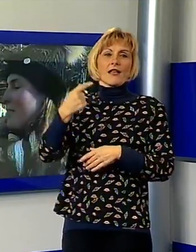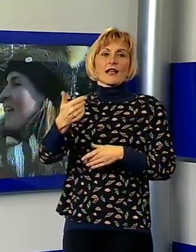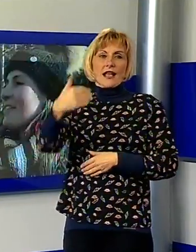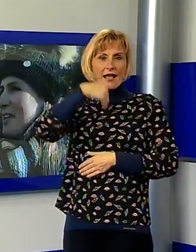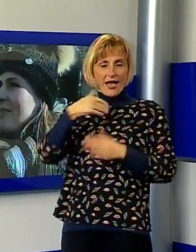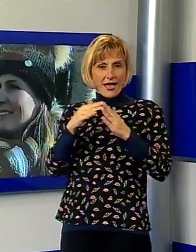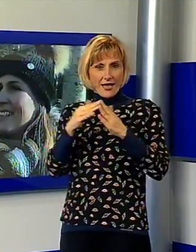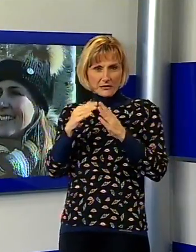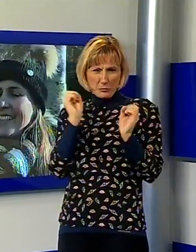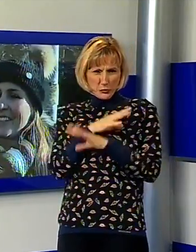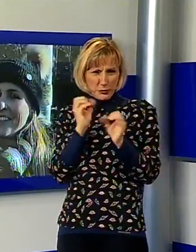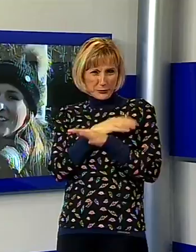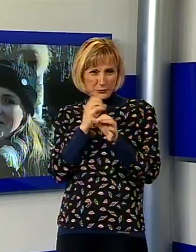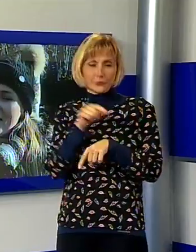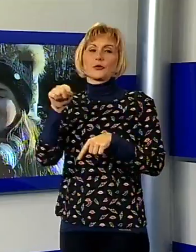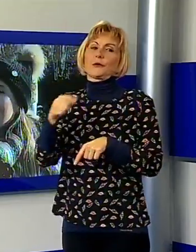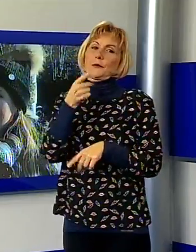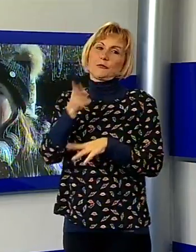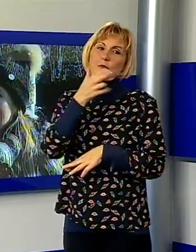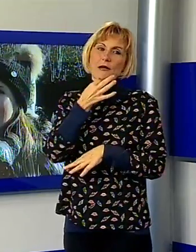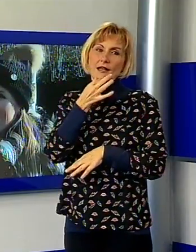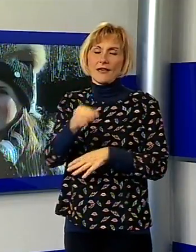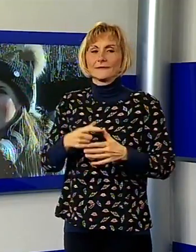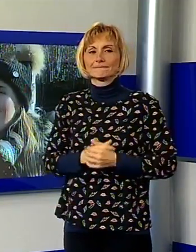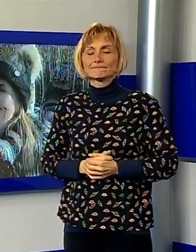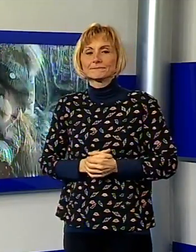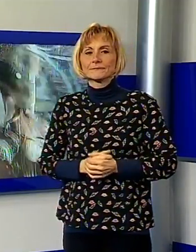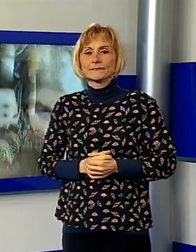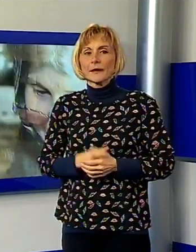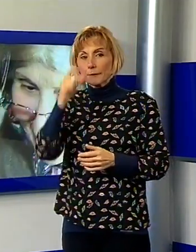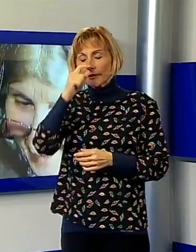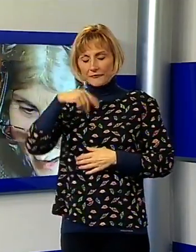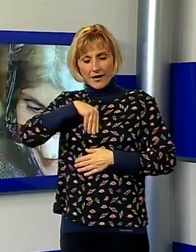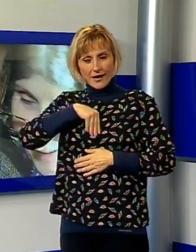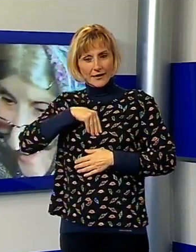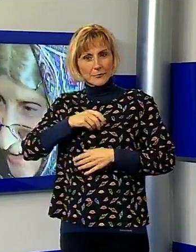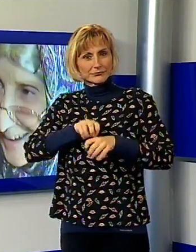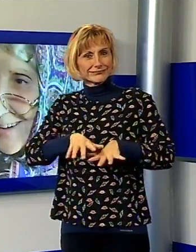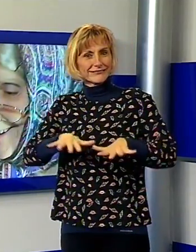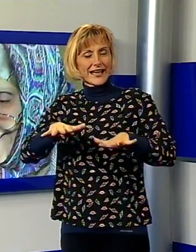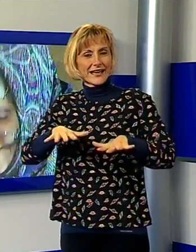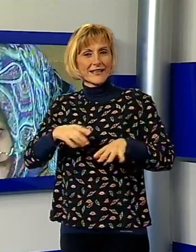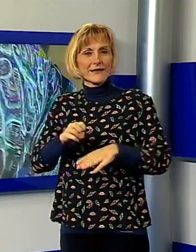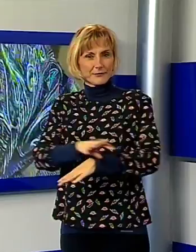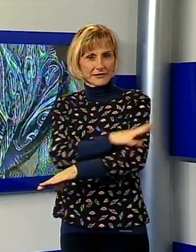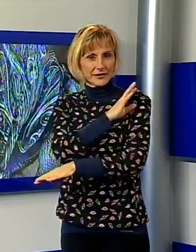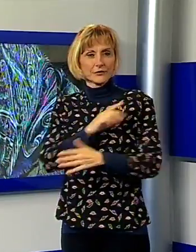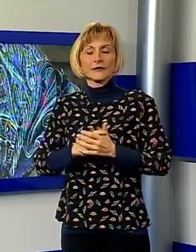Befana fa sentire veramente l'atmosfera della Befana. L'epifania è passata, ma sappiate che la Befana